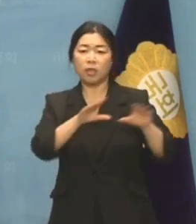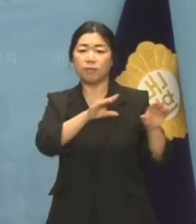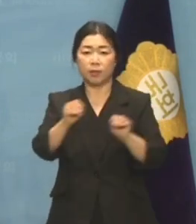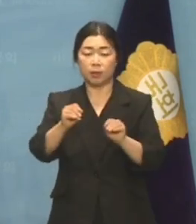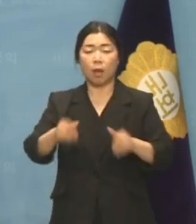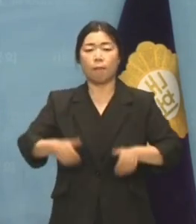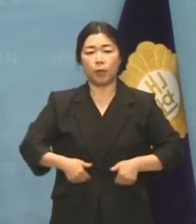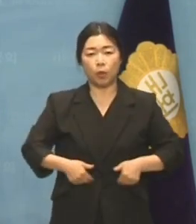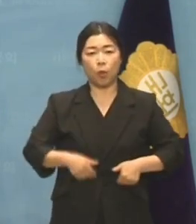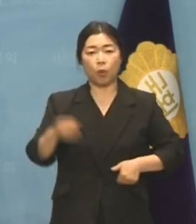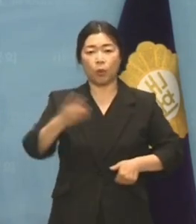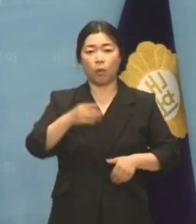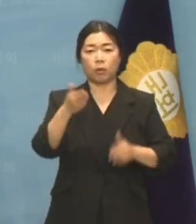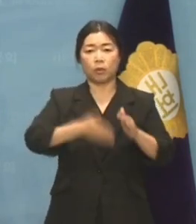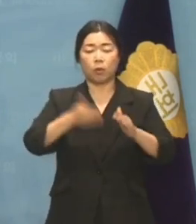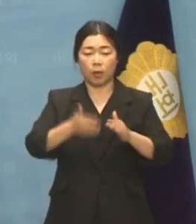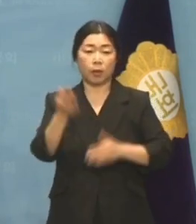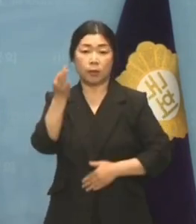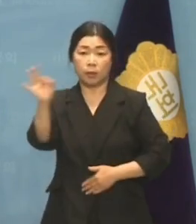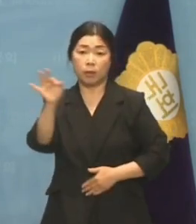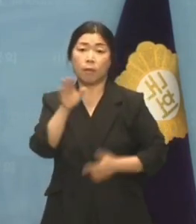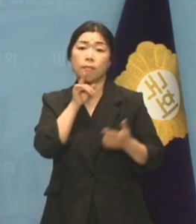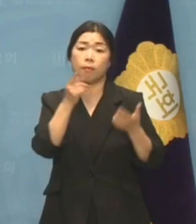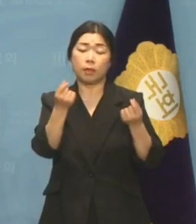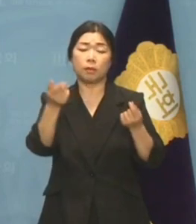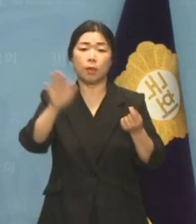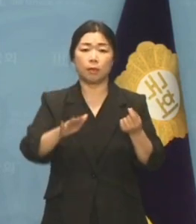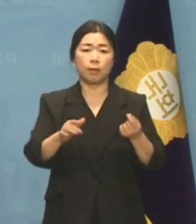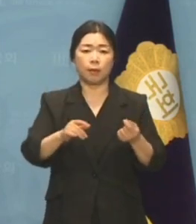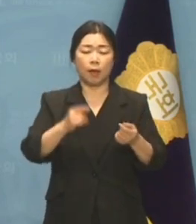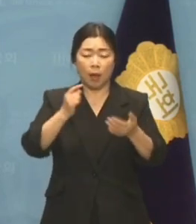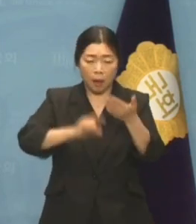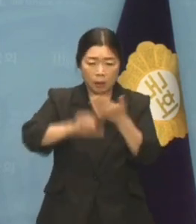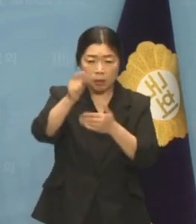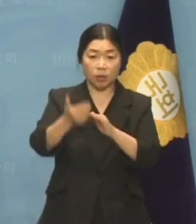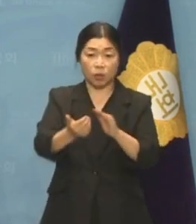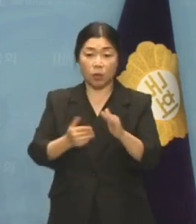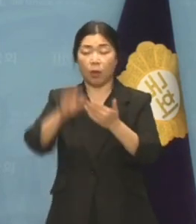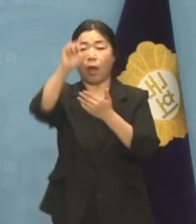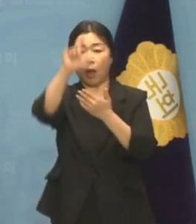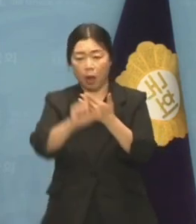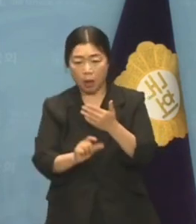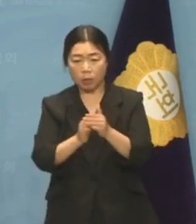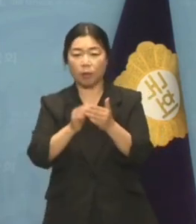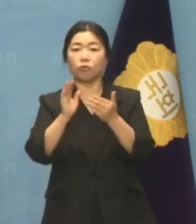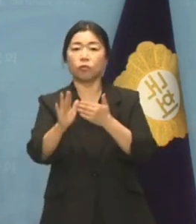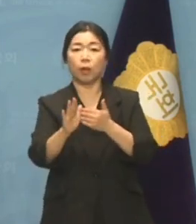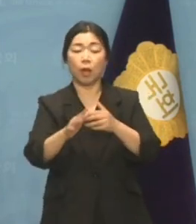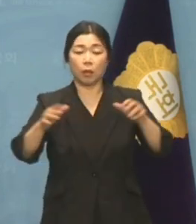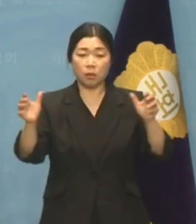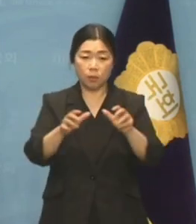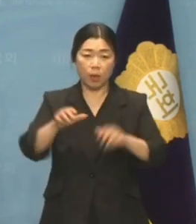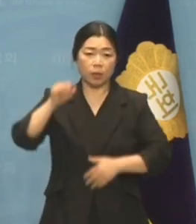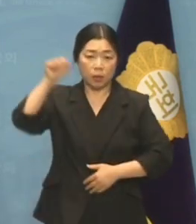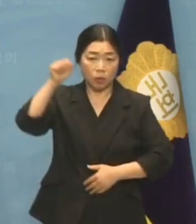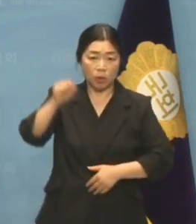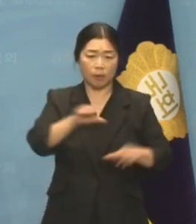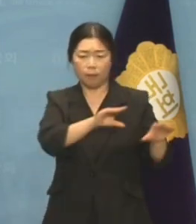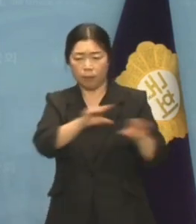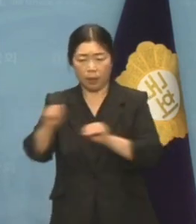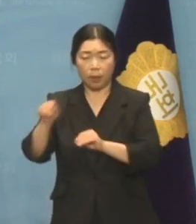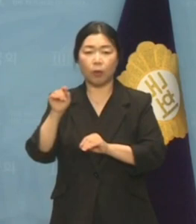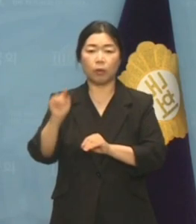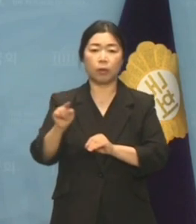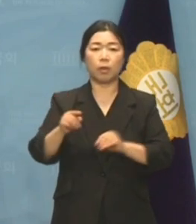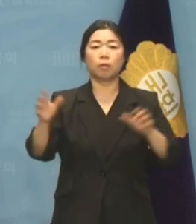필요성과 정당성이 인정되지만 해가 뜨기 전이나 해가 진 후에 집회나 시위를 일률적으로 금지하는